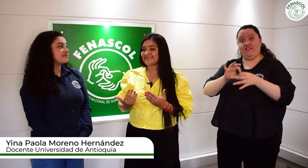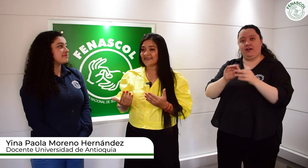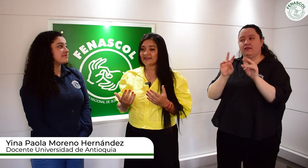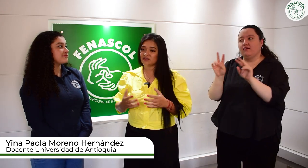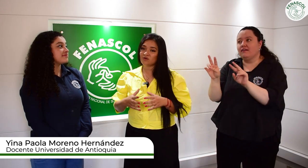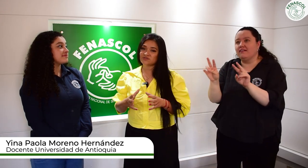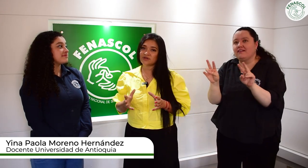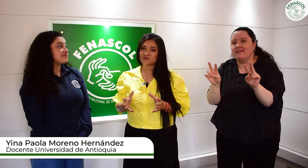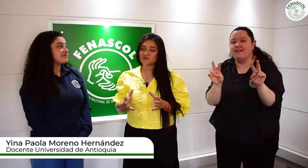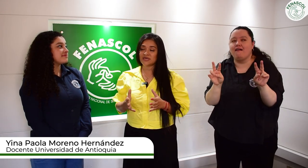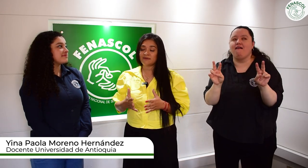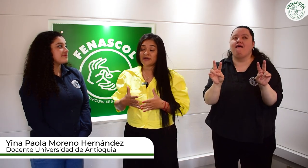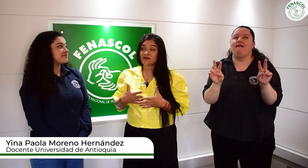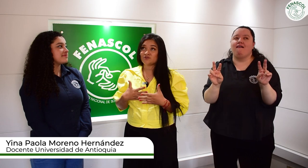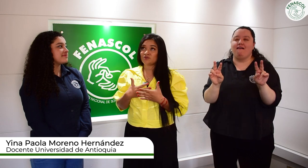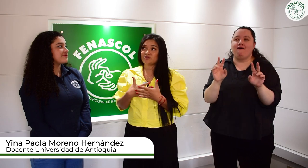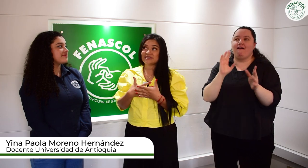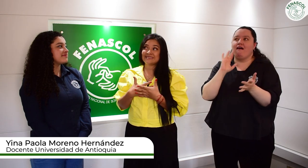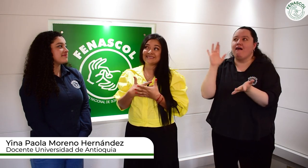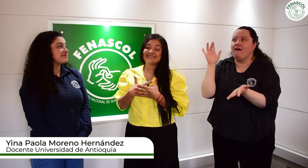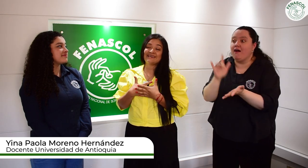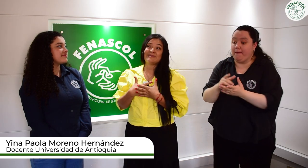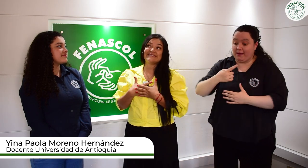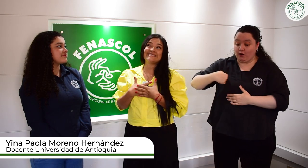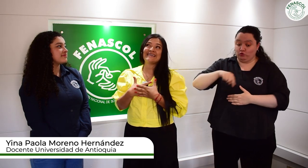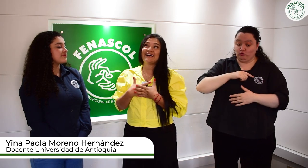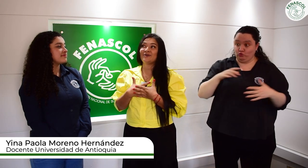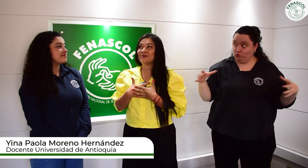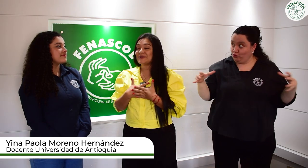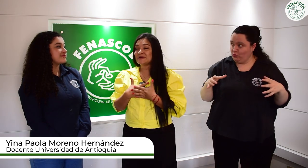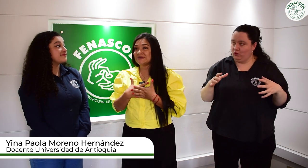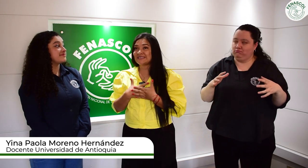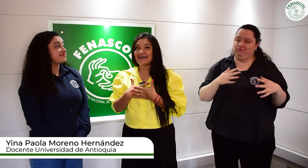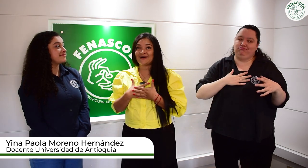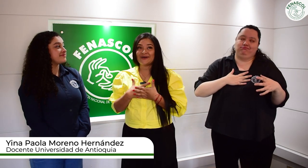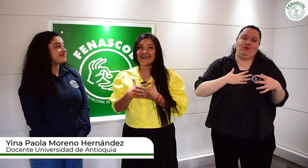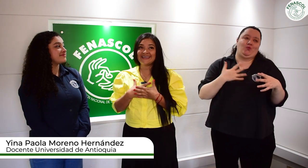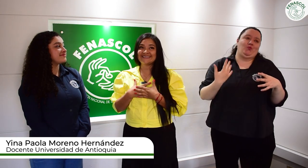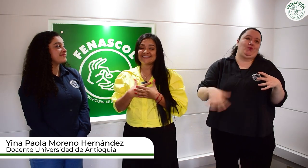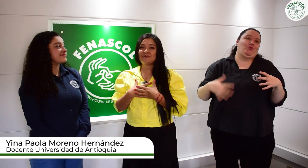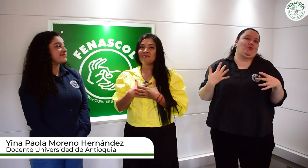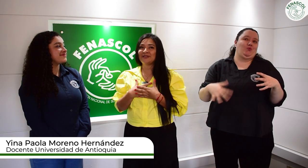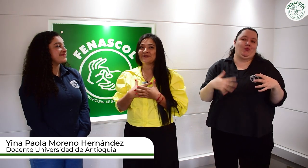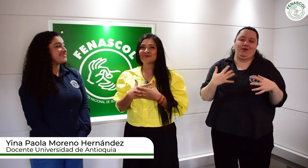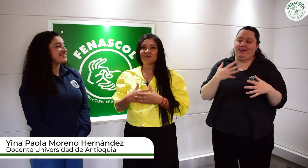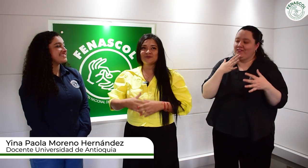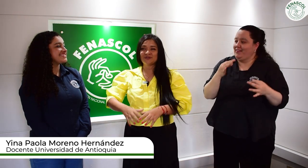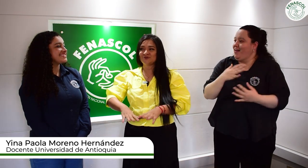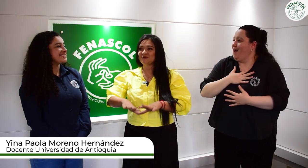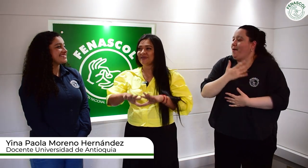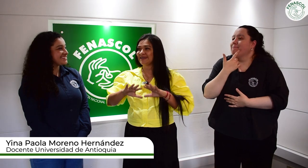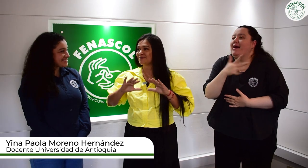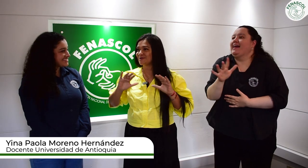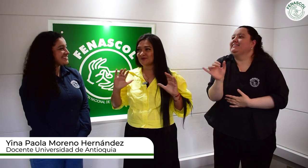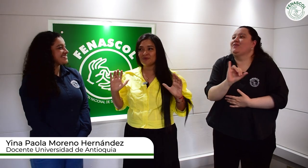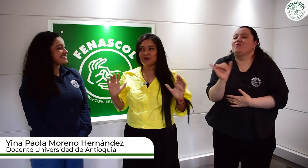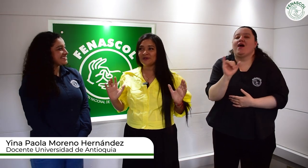todo eso que sucede, para nosotros es demasiado, o sea, en este momento es como si nos hubiéramos comido el dulce